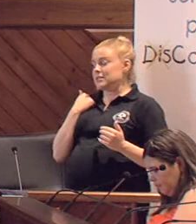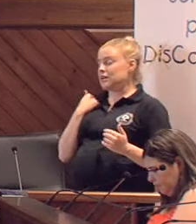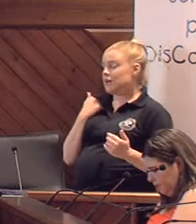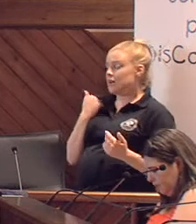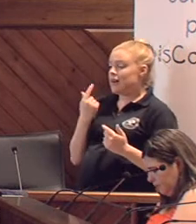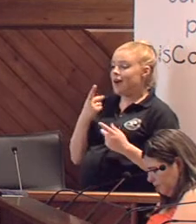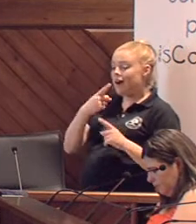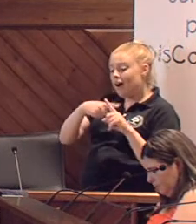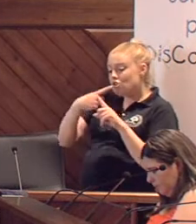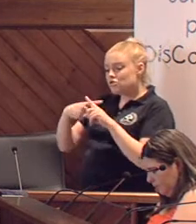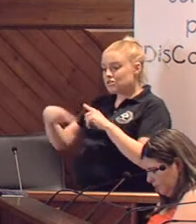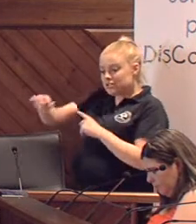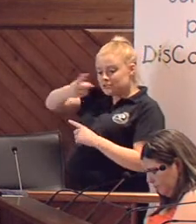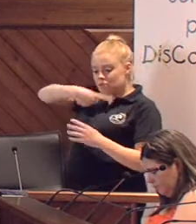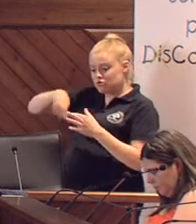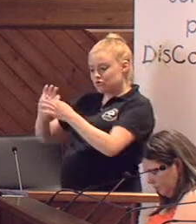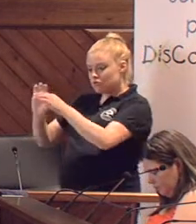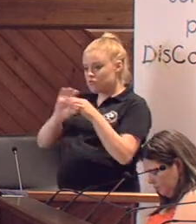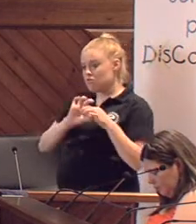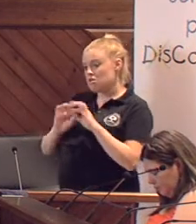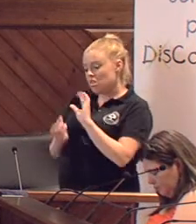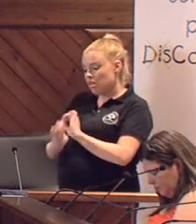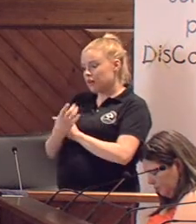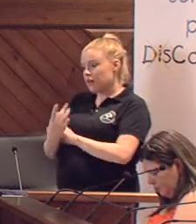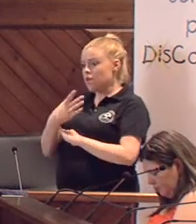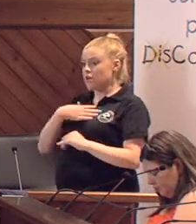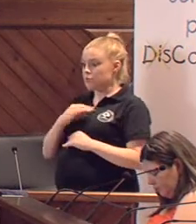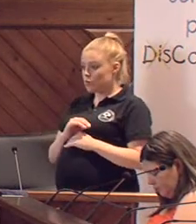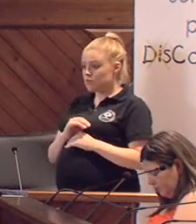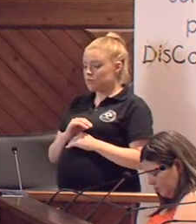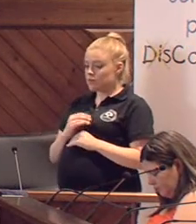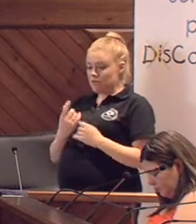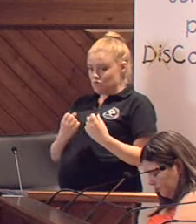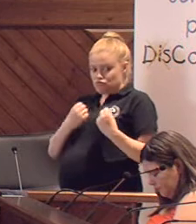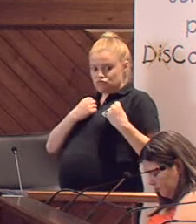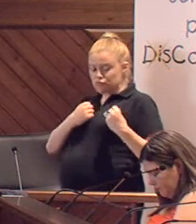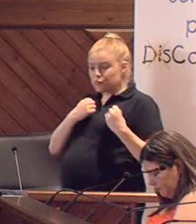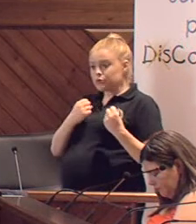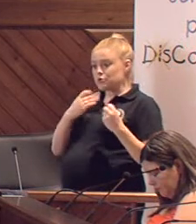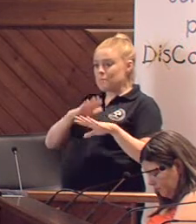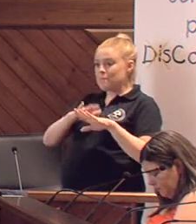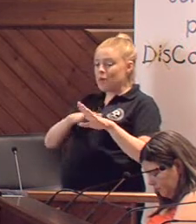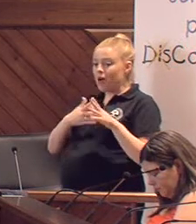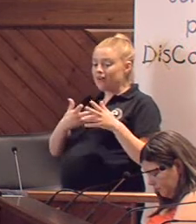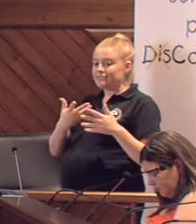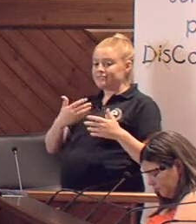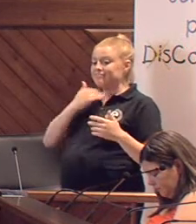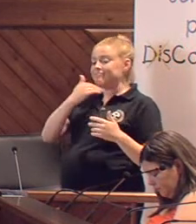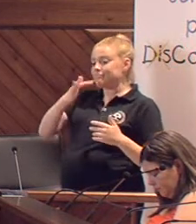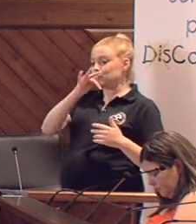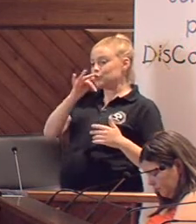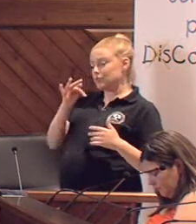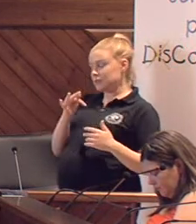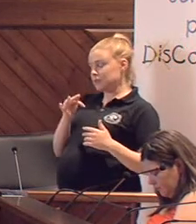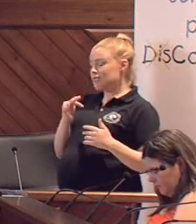que podemos producir entre nosotros mismos a través de las propias asociaciones, que aquí hay mucho potencial para enriquecernos mutuamente. Y eso alguna vez es